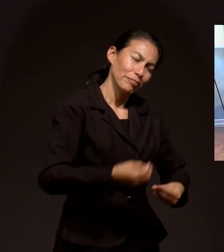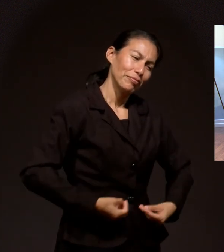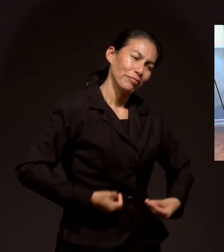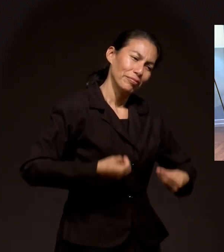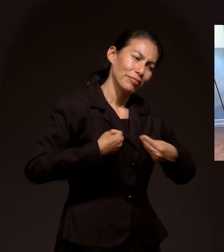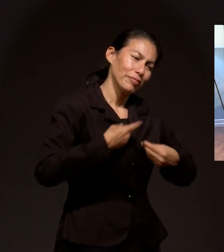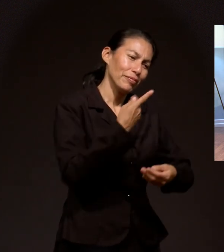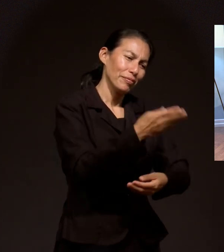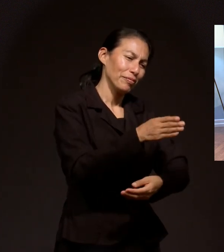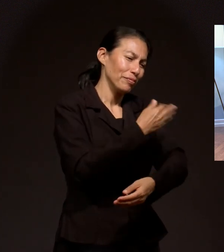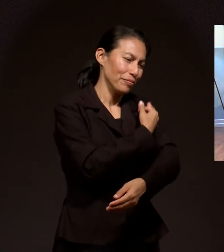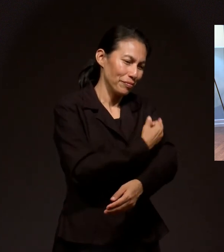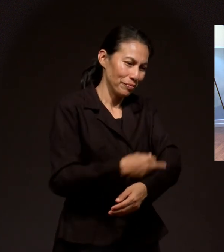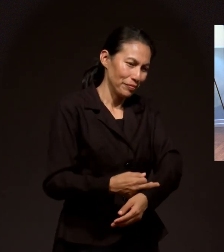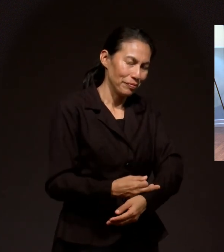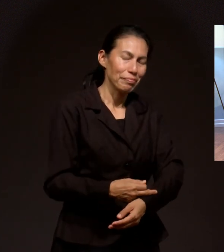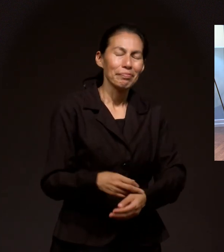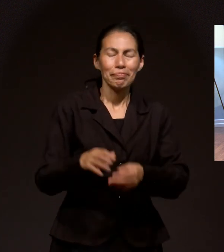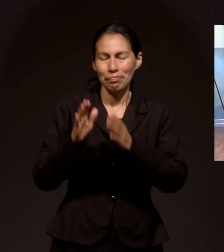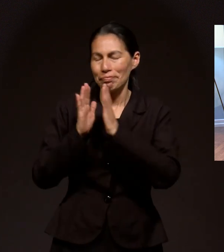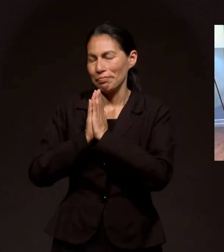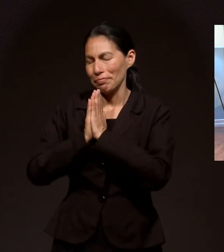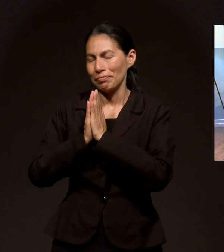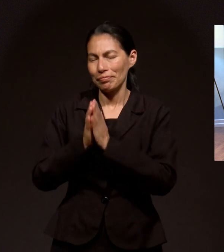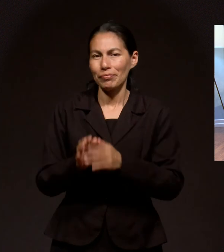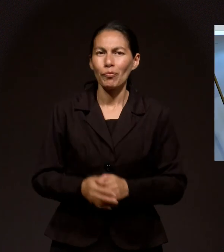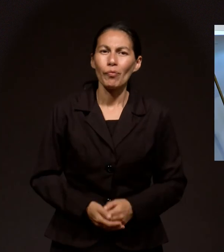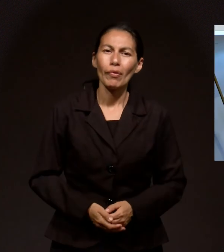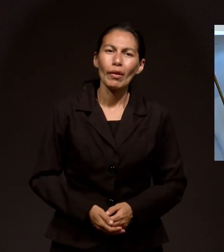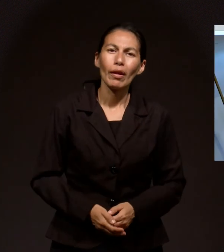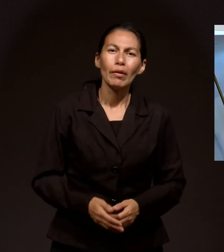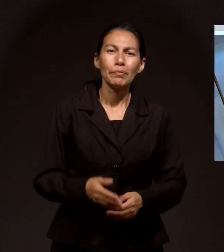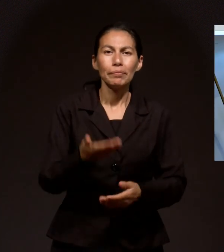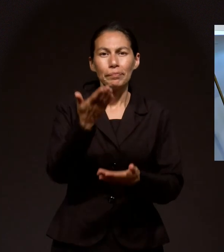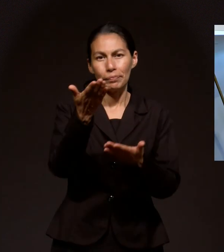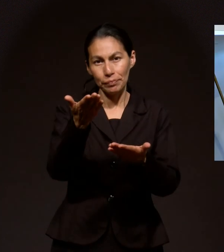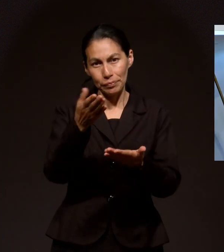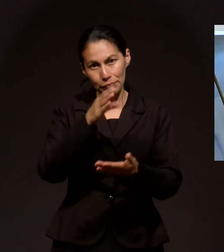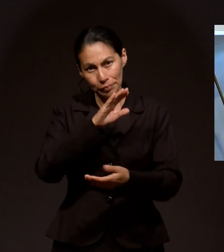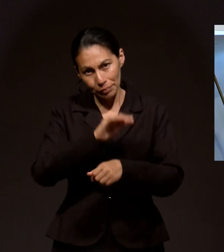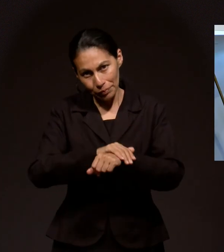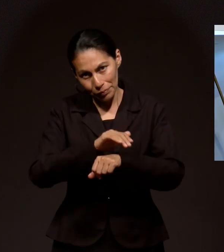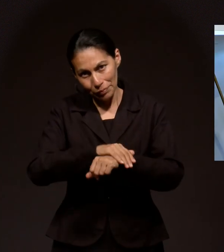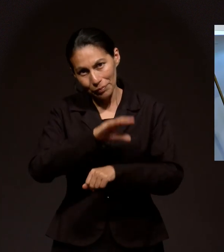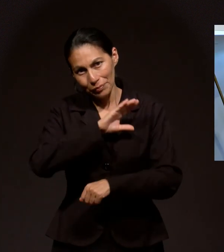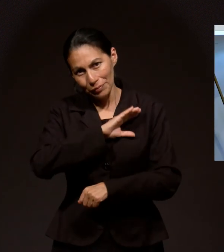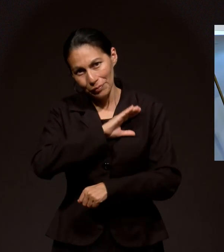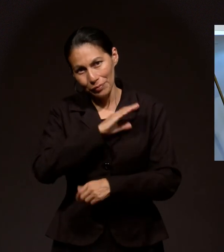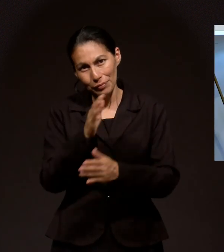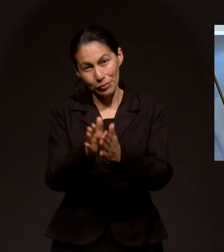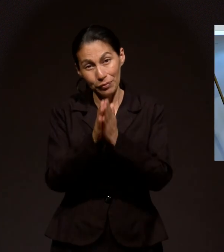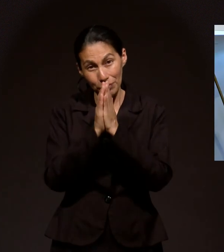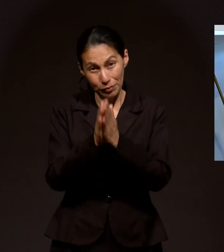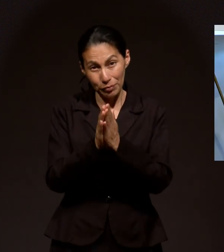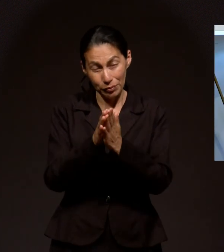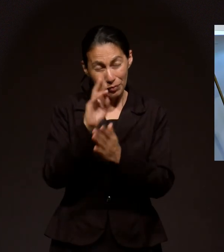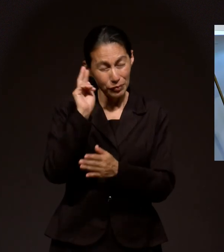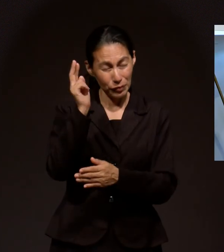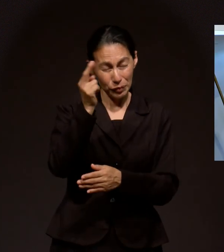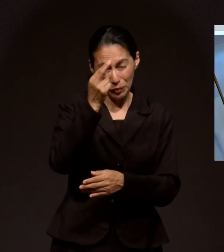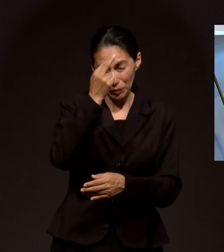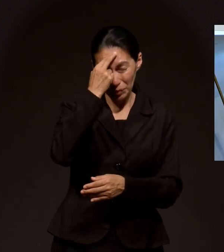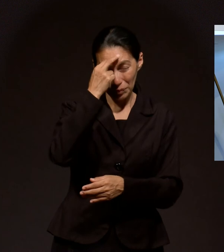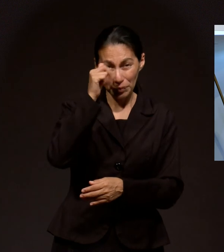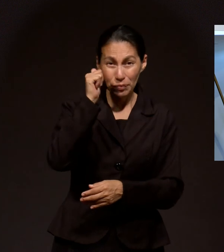todo Para tu vida Así sea Y familia Queridos Recuerden Ustedes Siempre